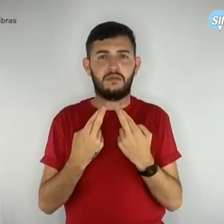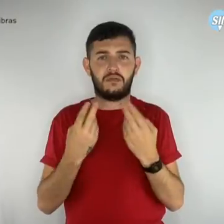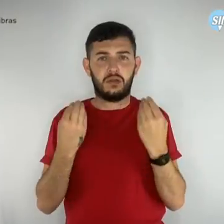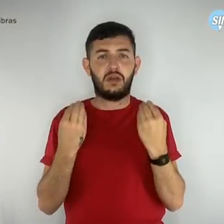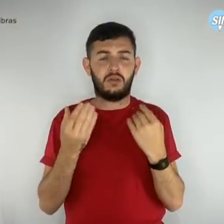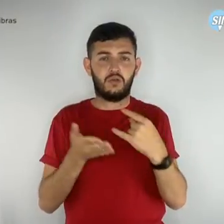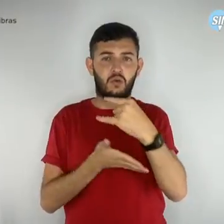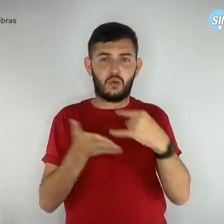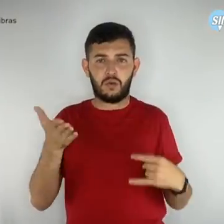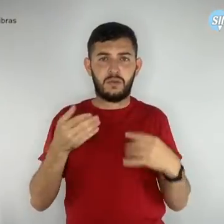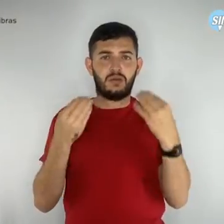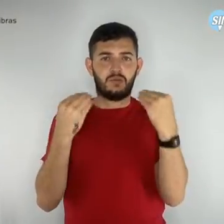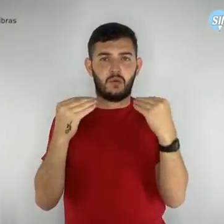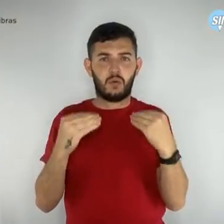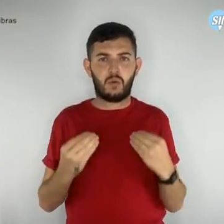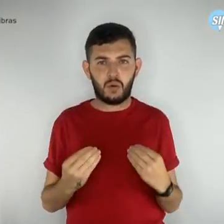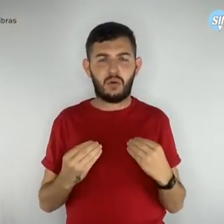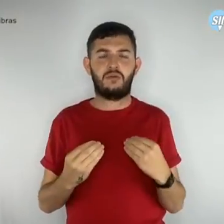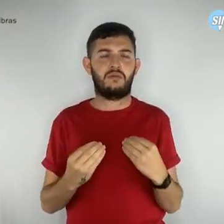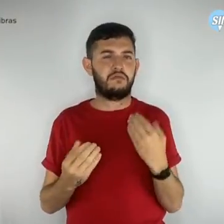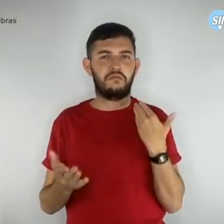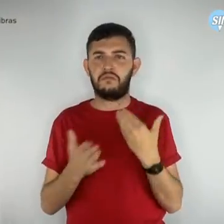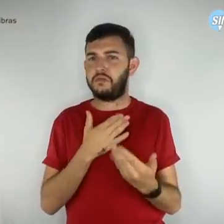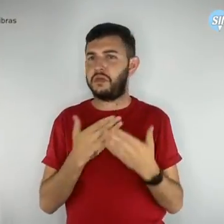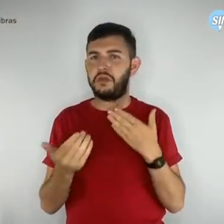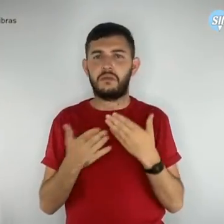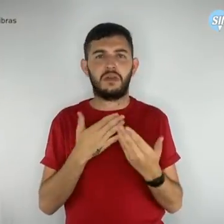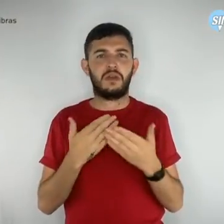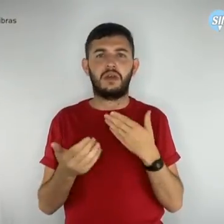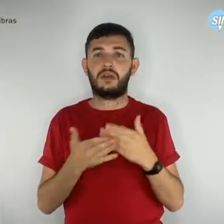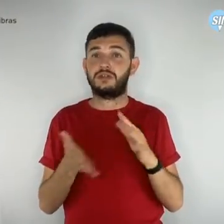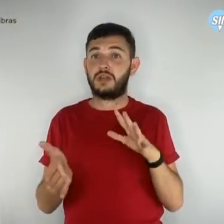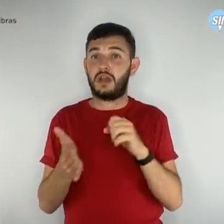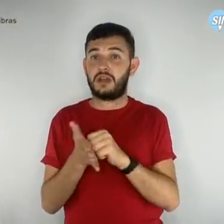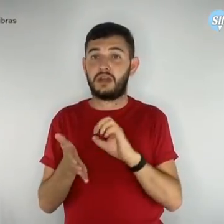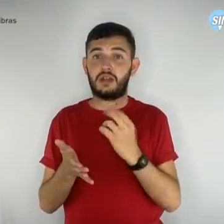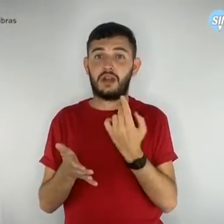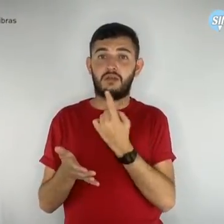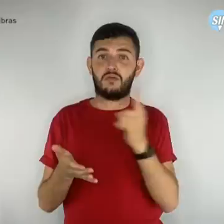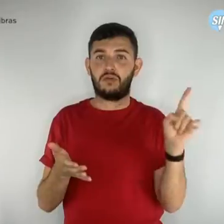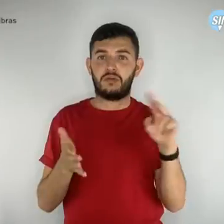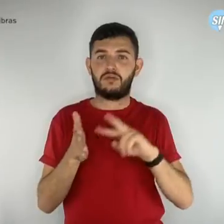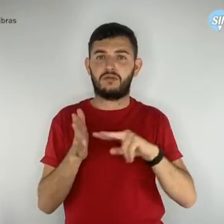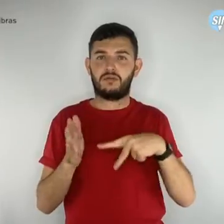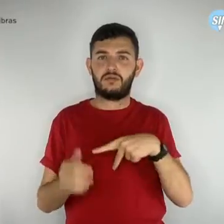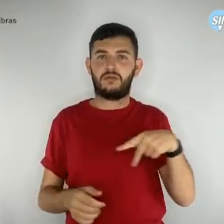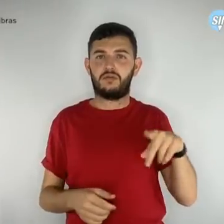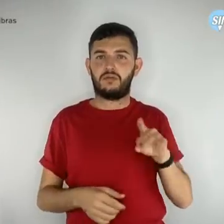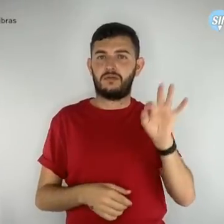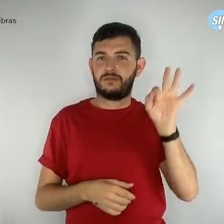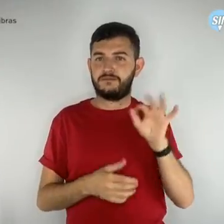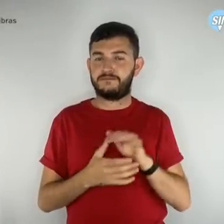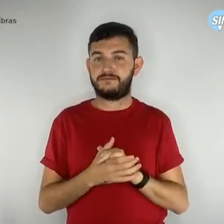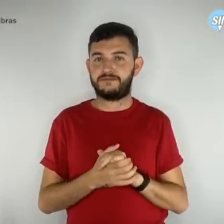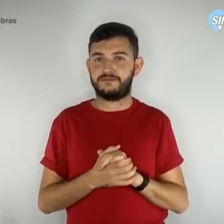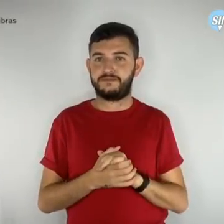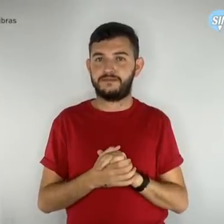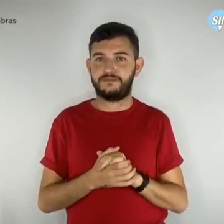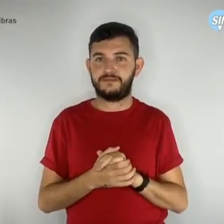documento digital, independentemente de serem ou não filiados. Para cada participante, é